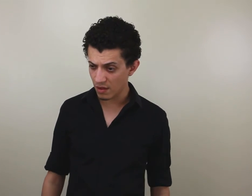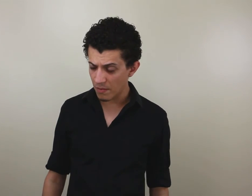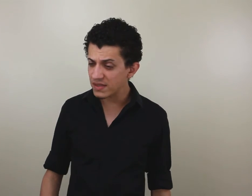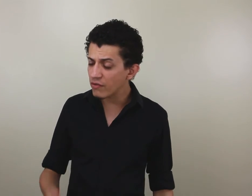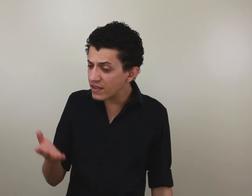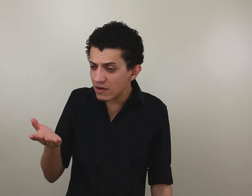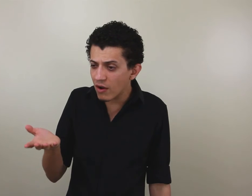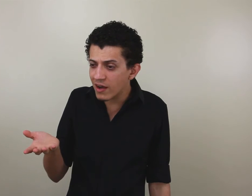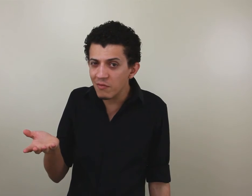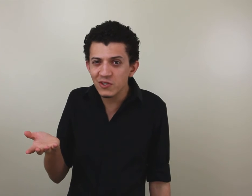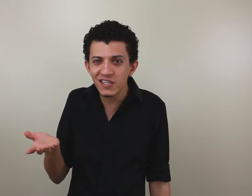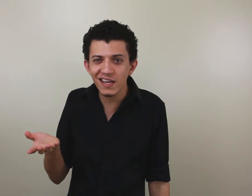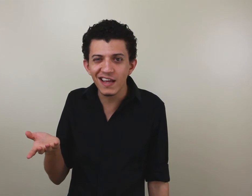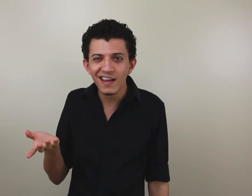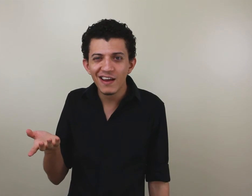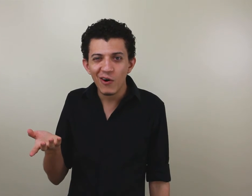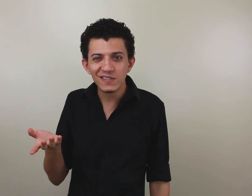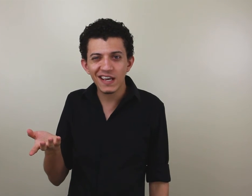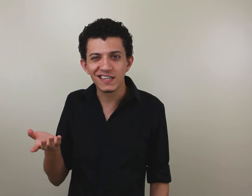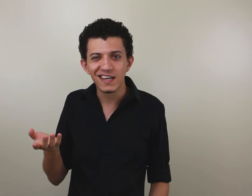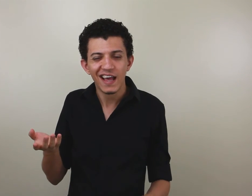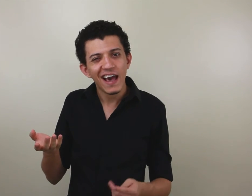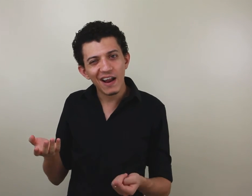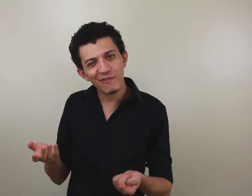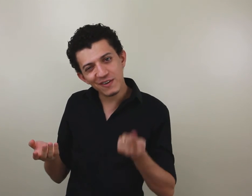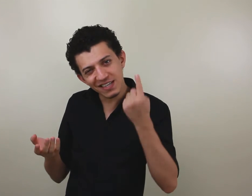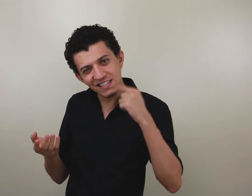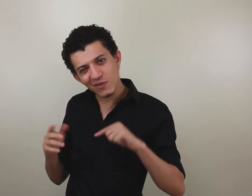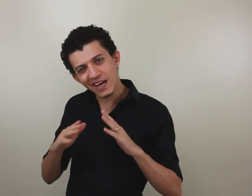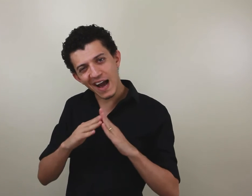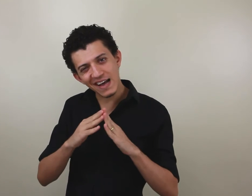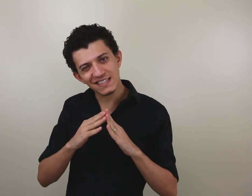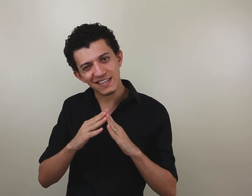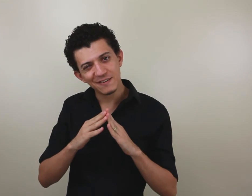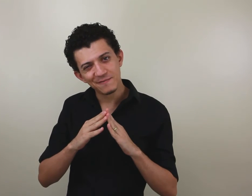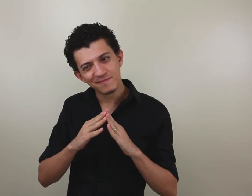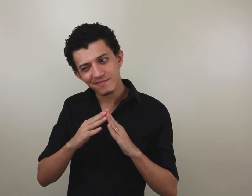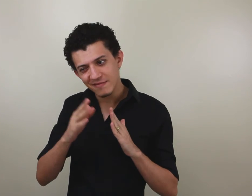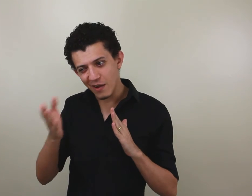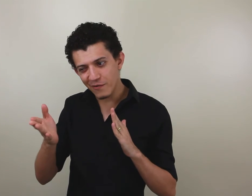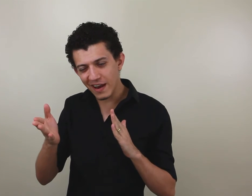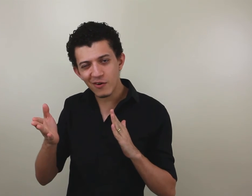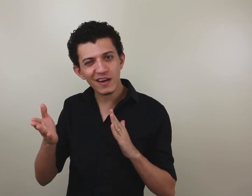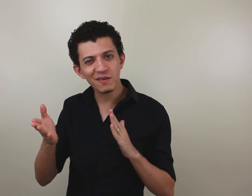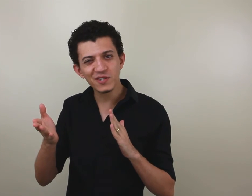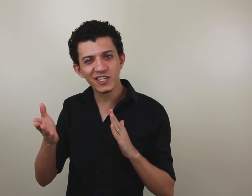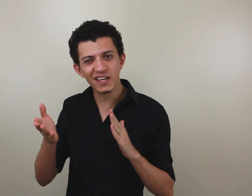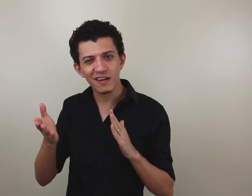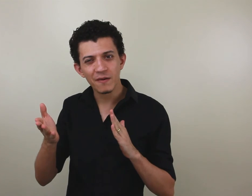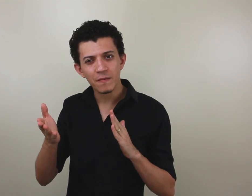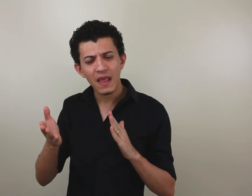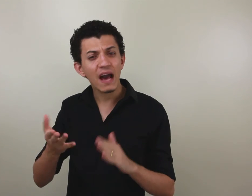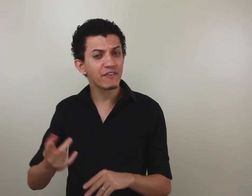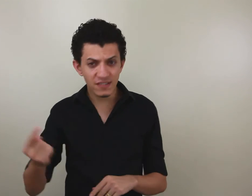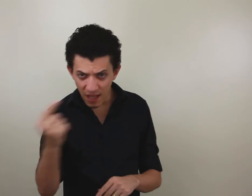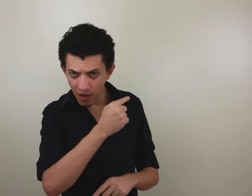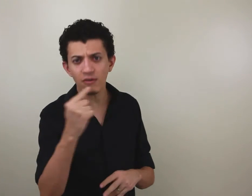Mas eu vi você colocando a mochila, ou seja, ela falou que esqueceu em casa, eu vi ela colocando a mochila, aí ela falou assim, não.